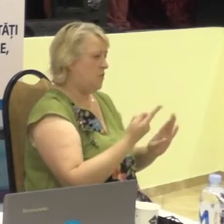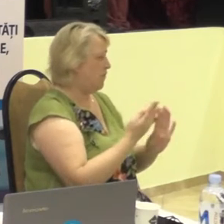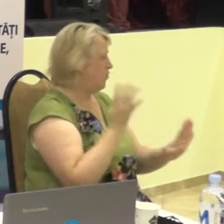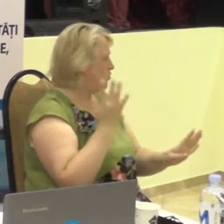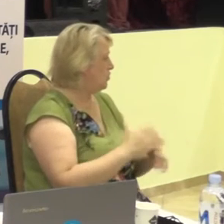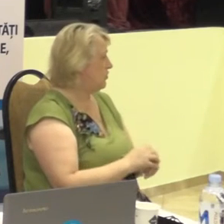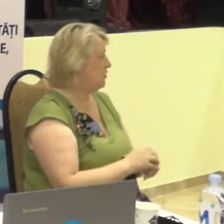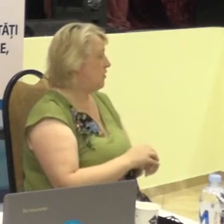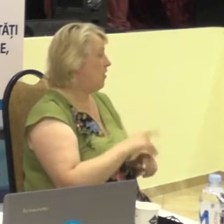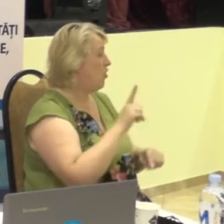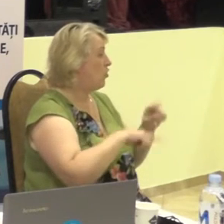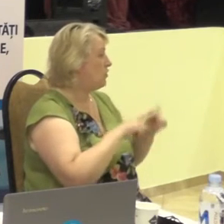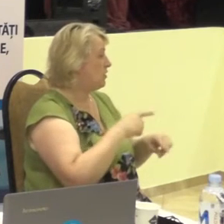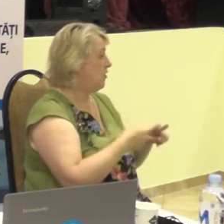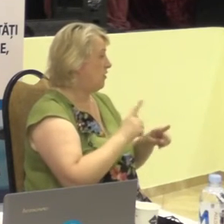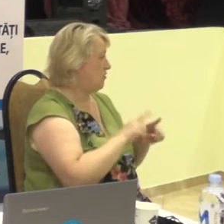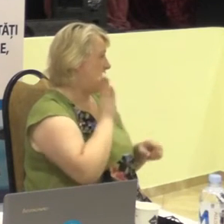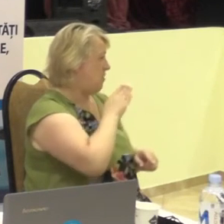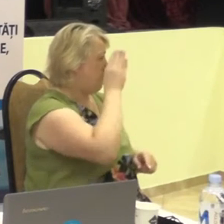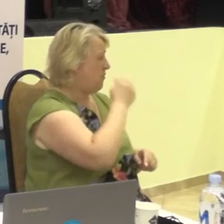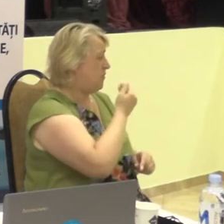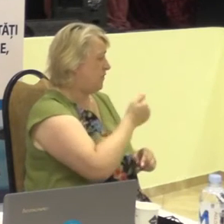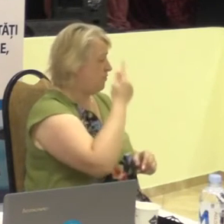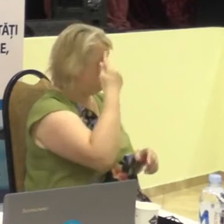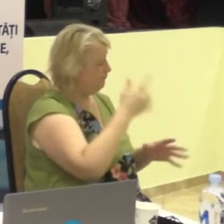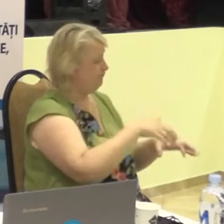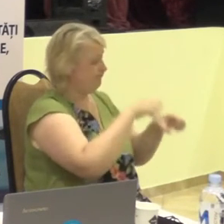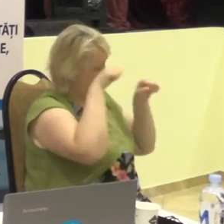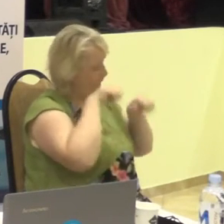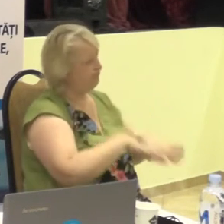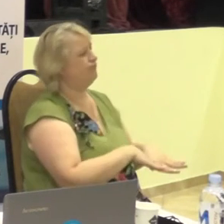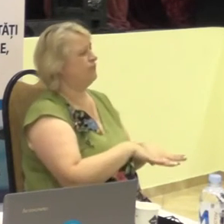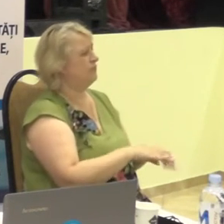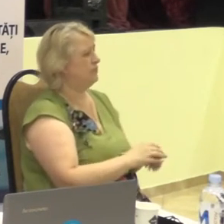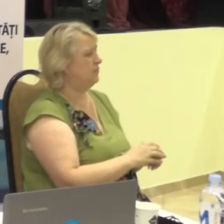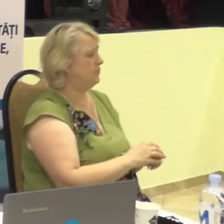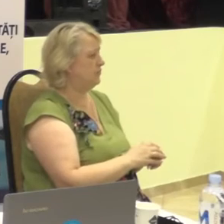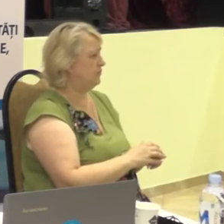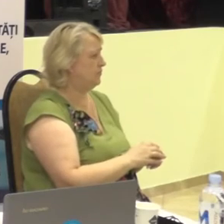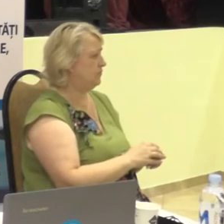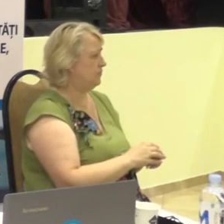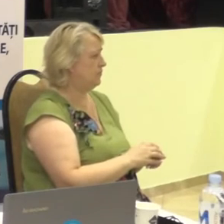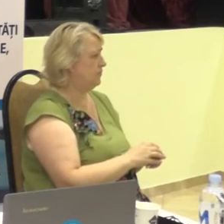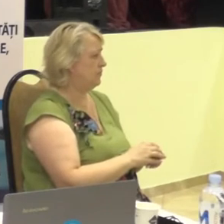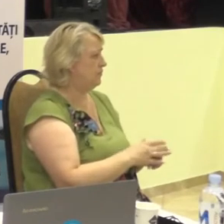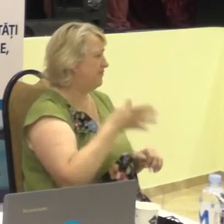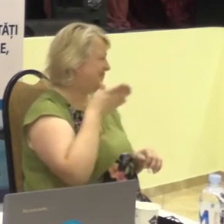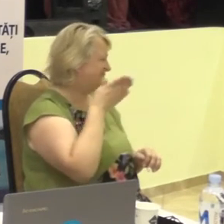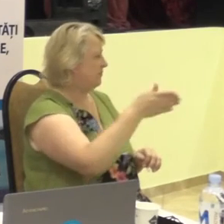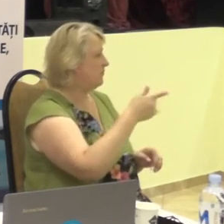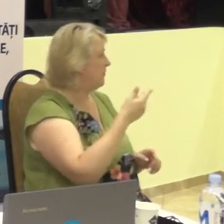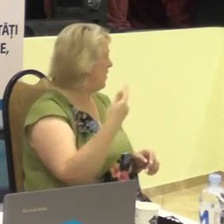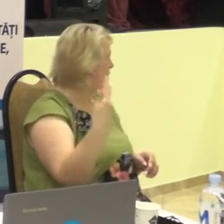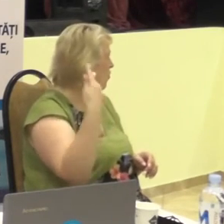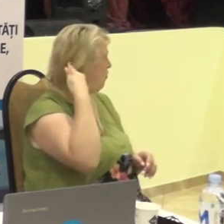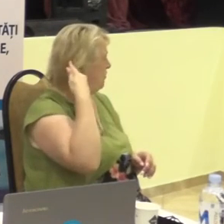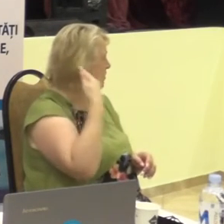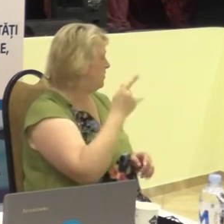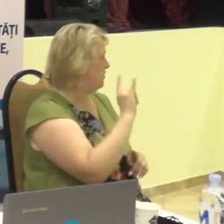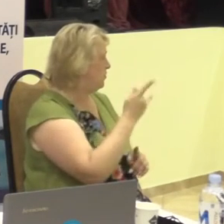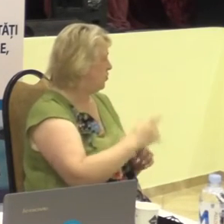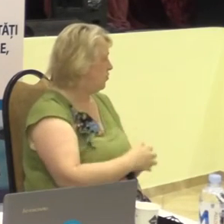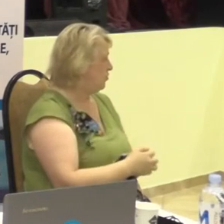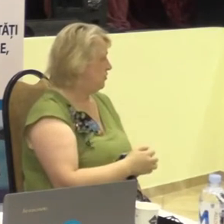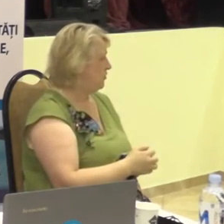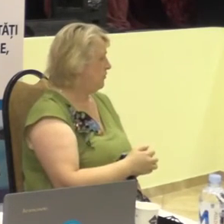părinții cărora iau decizia de a pune implant cochlear,